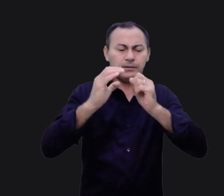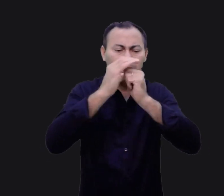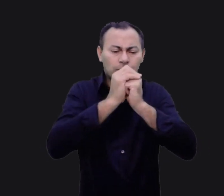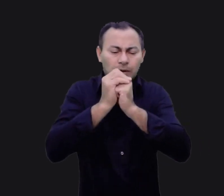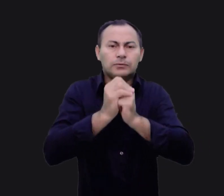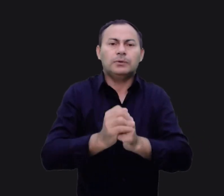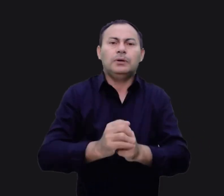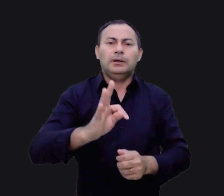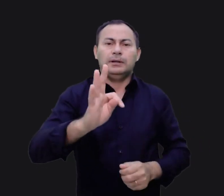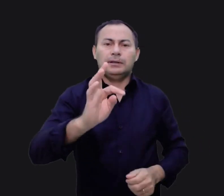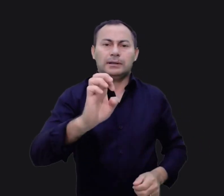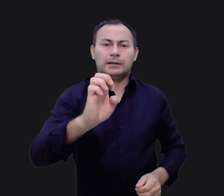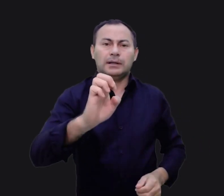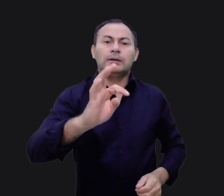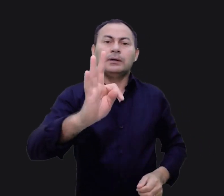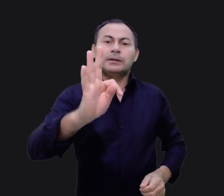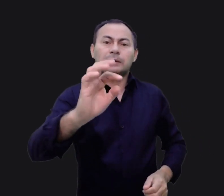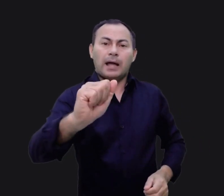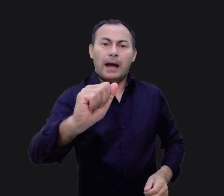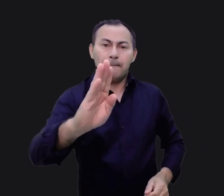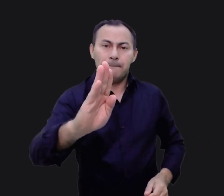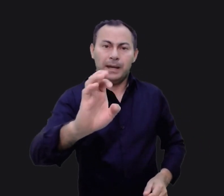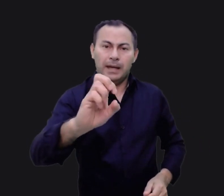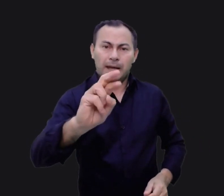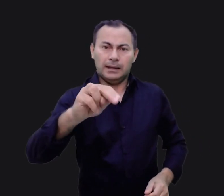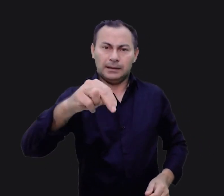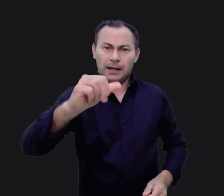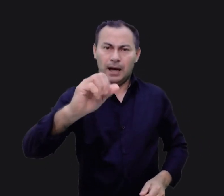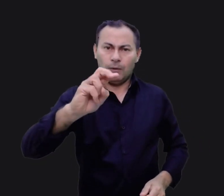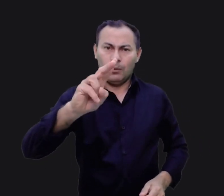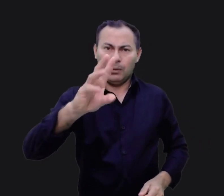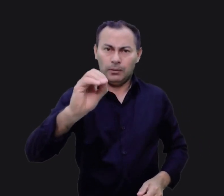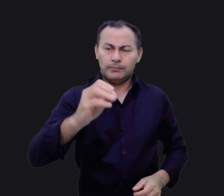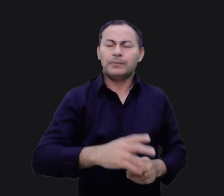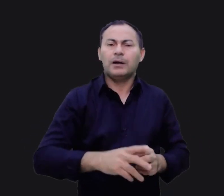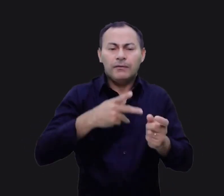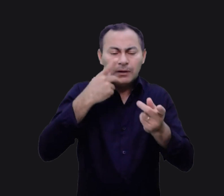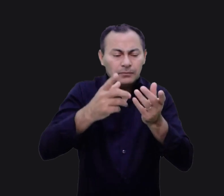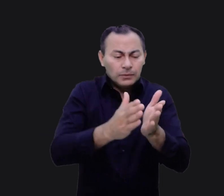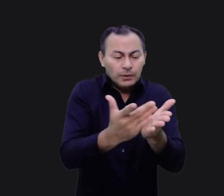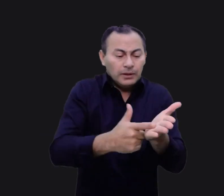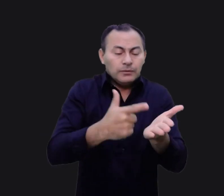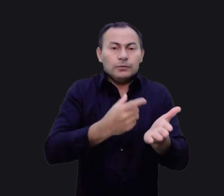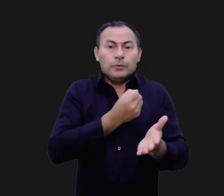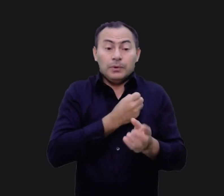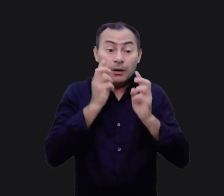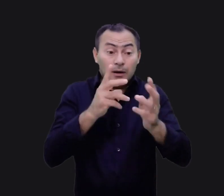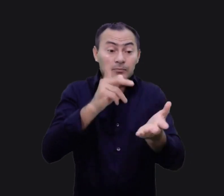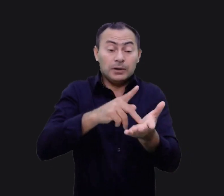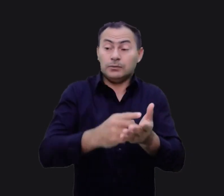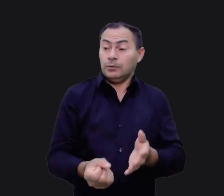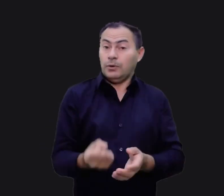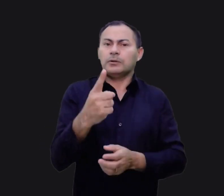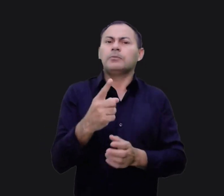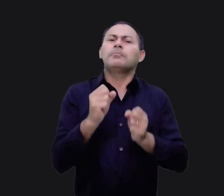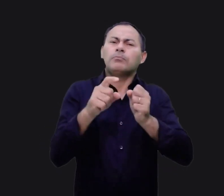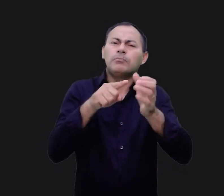de adoração no tabernáculo. Quando aplicamos esse milagre do livro de Números, descobrimos uma verdade surpreendente. Você pode perguntar,